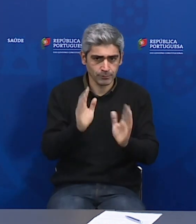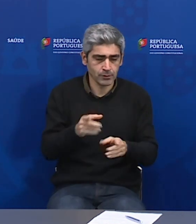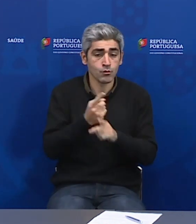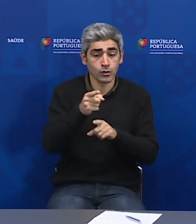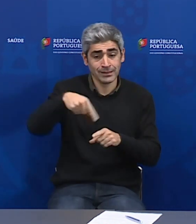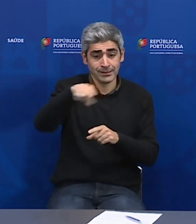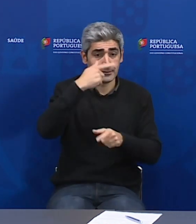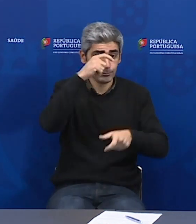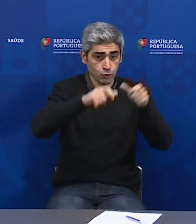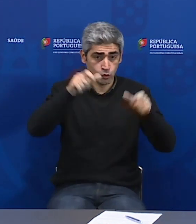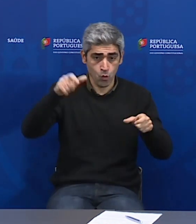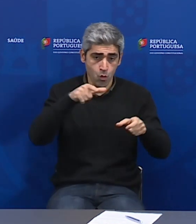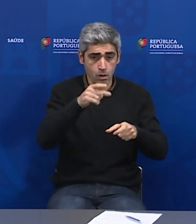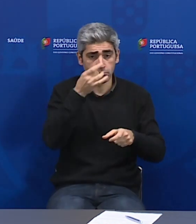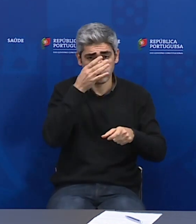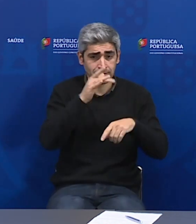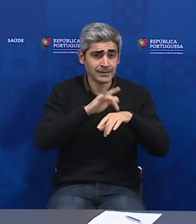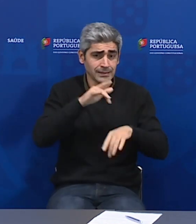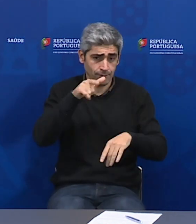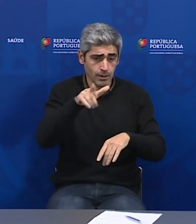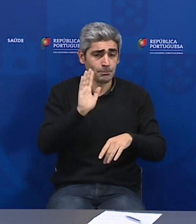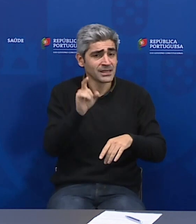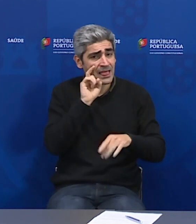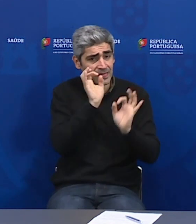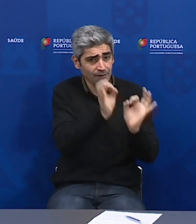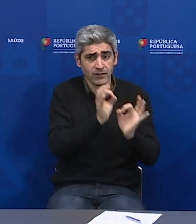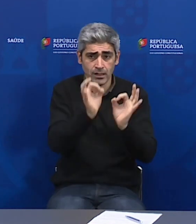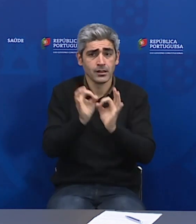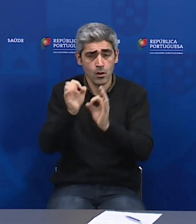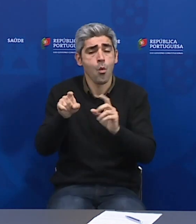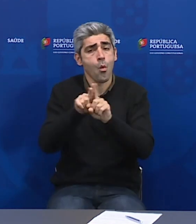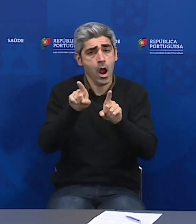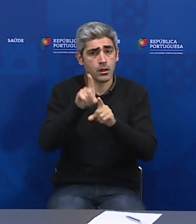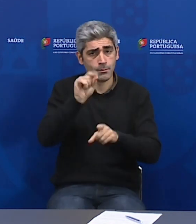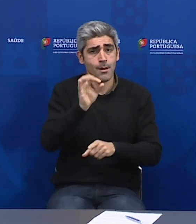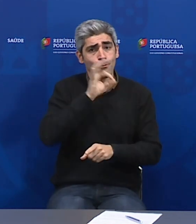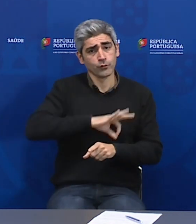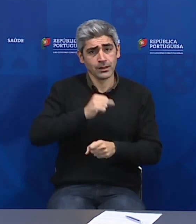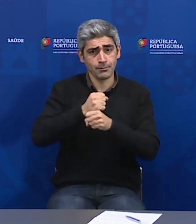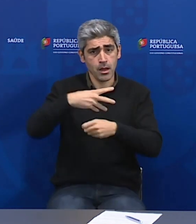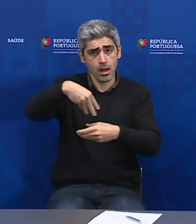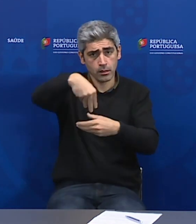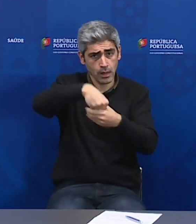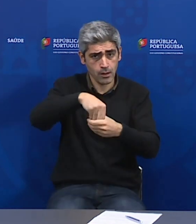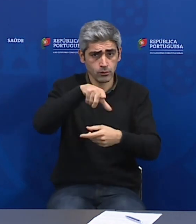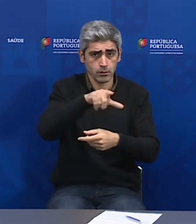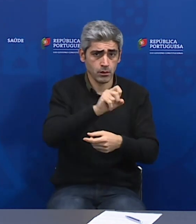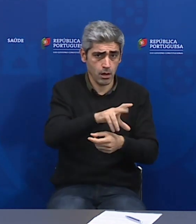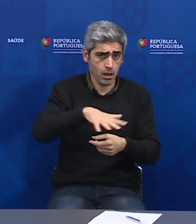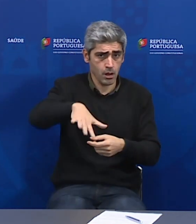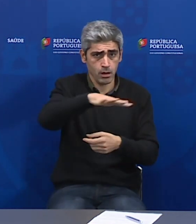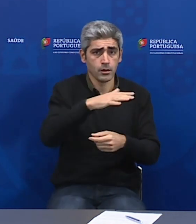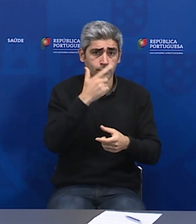população mais vulnerável tem que ser defendida e, tal e qual, como os profissionais que trabalham com